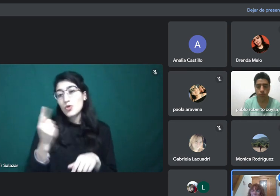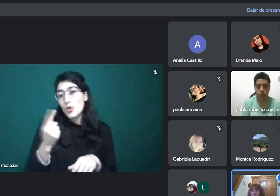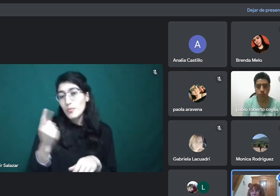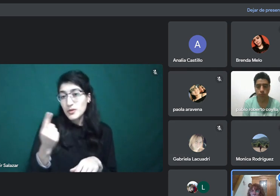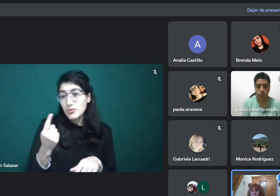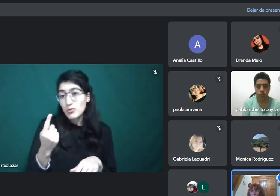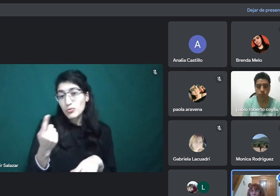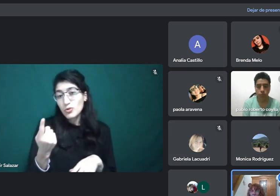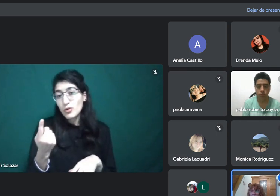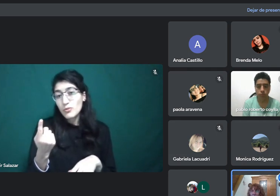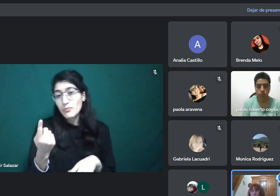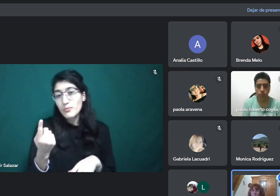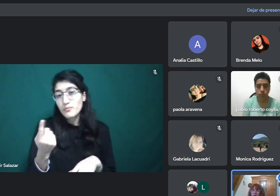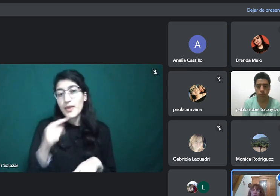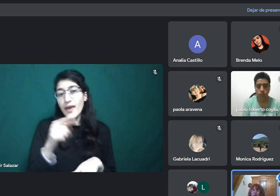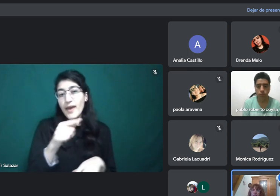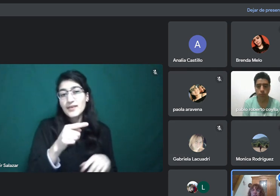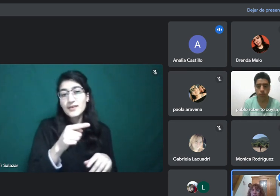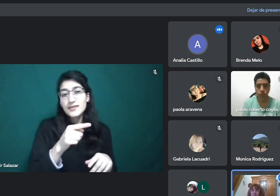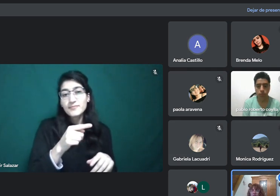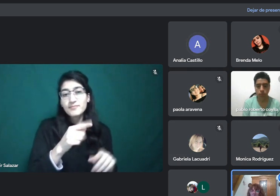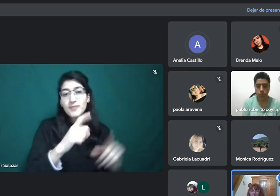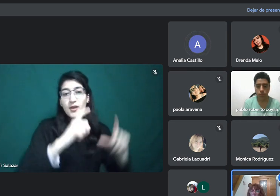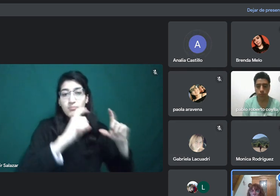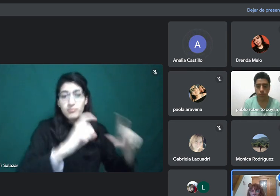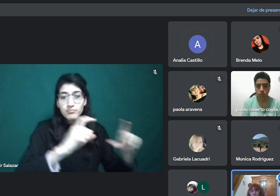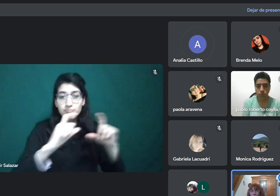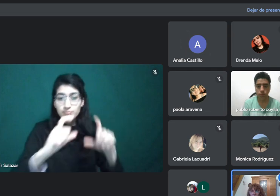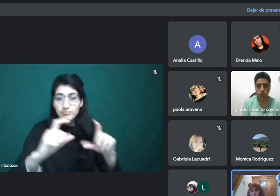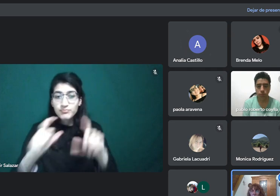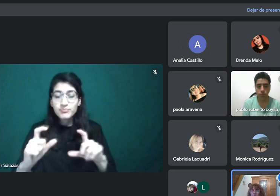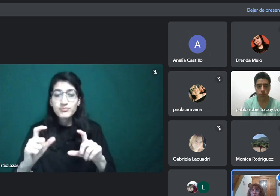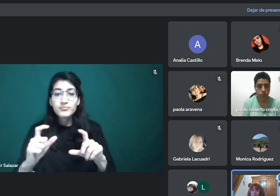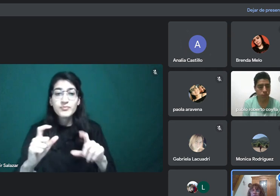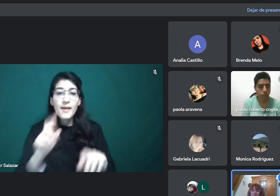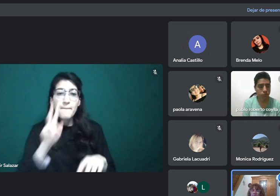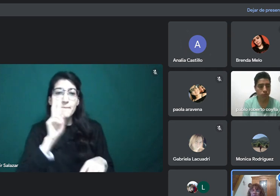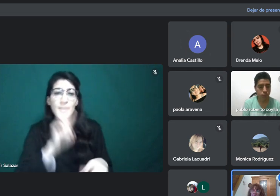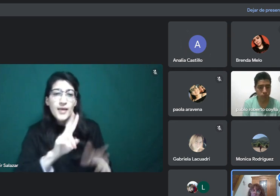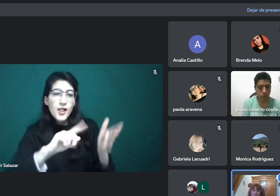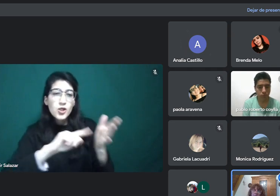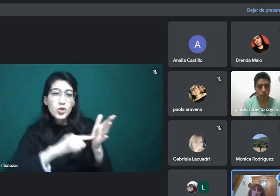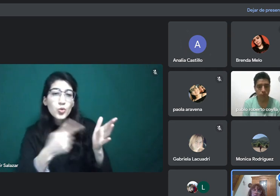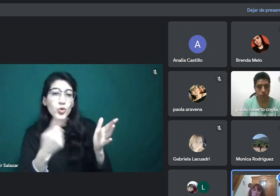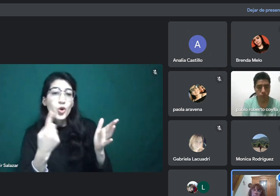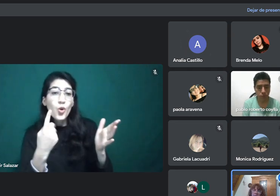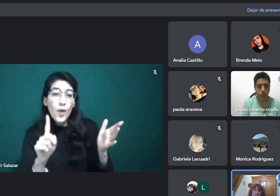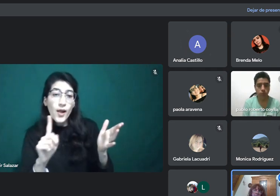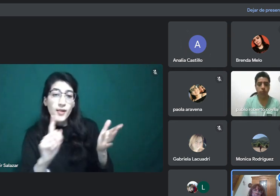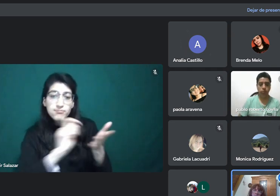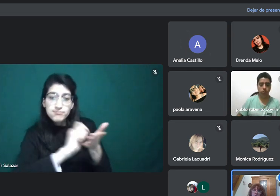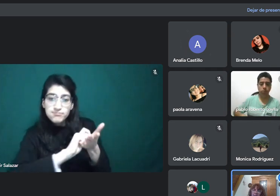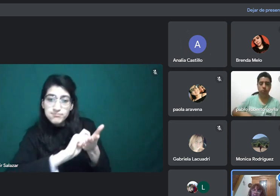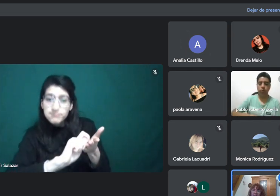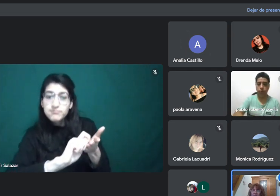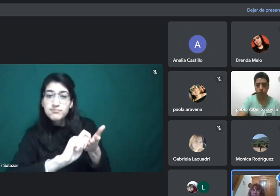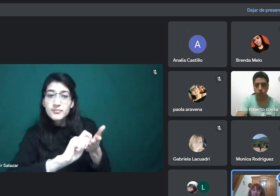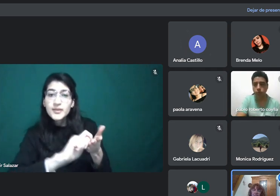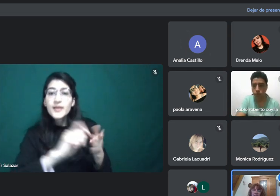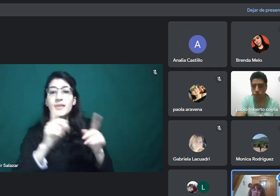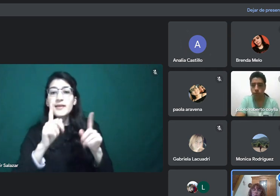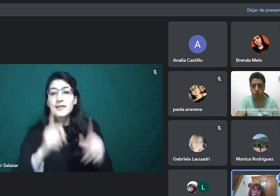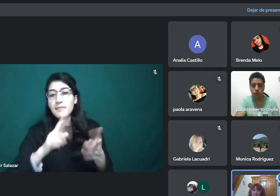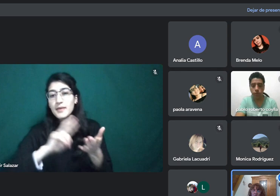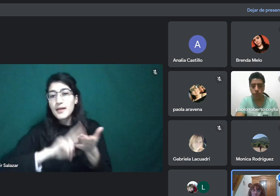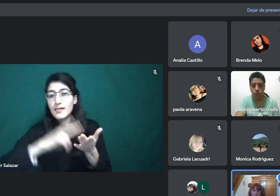que separar en bloques, identificar el núcleo, y brindar la versión al español de cada